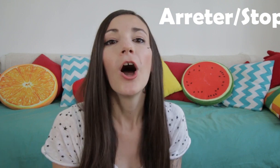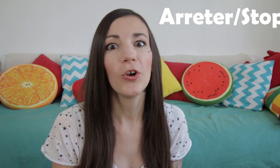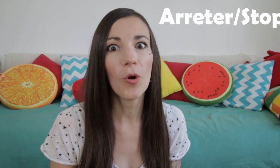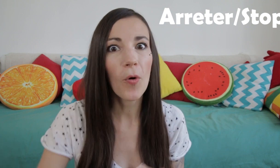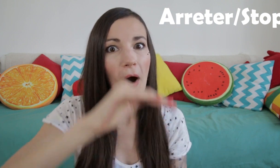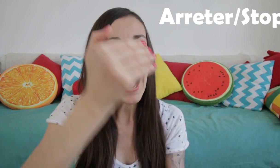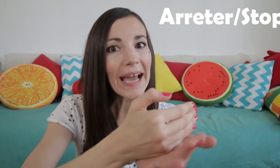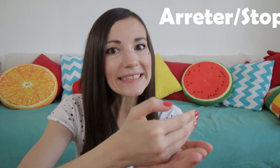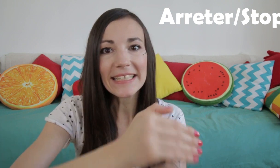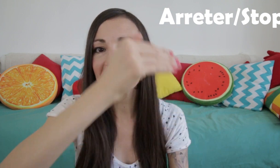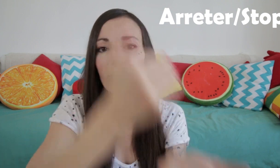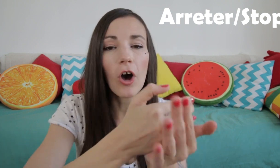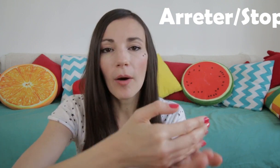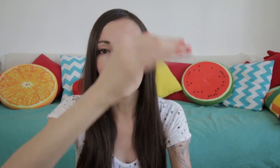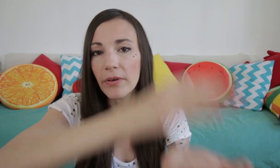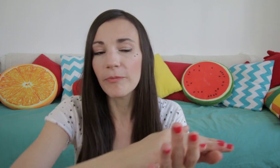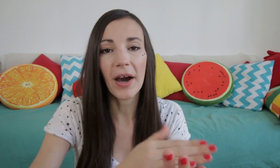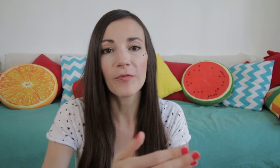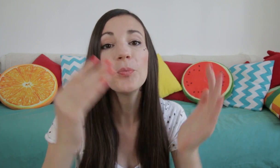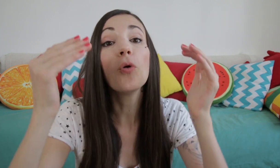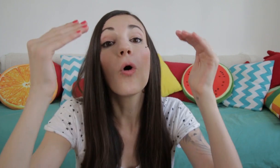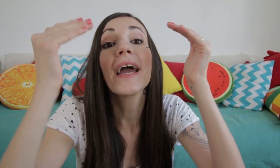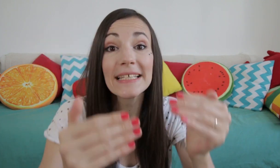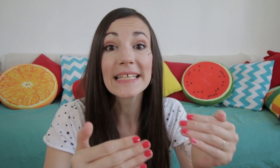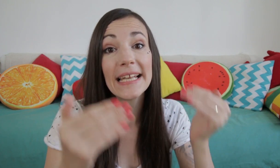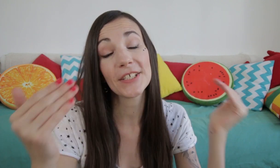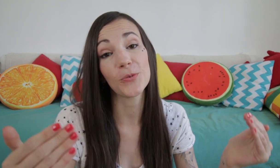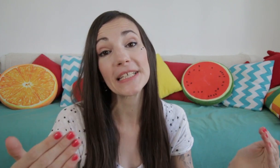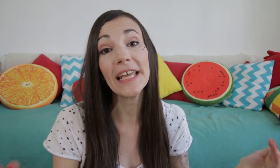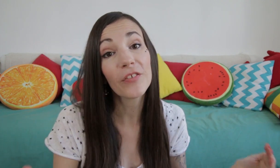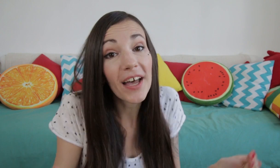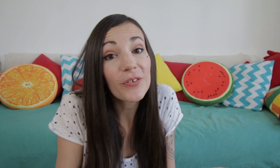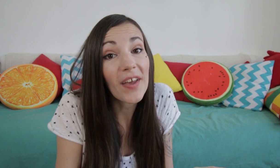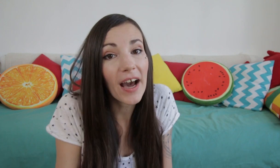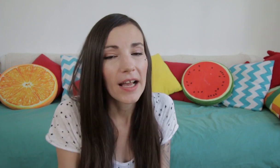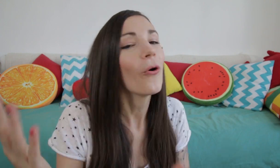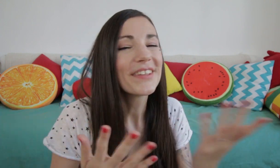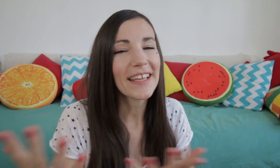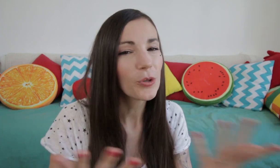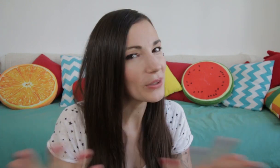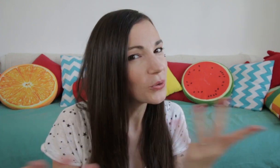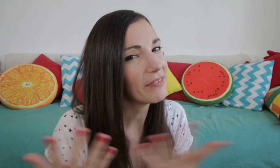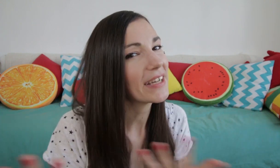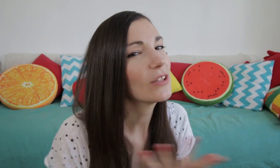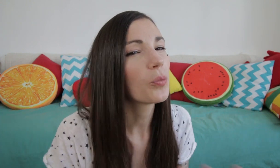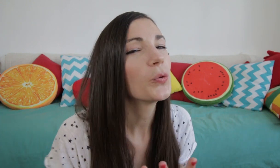Le mot arrêter, stop. Bref, pour casser l'action qu'il est en train de faire, on essaye de pas trop l'effrayer non plus.